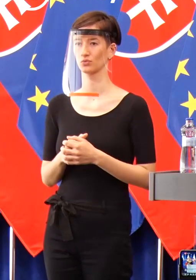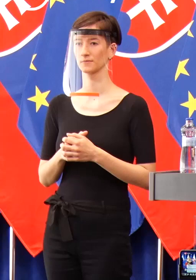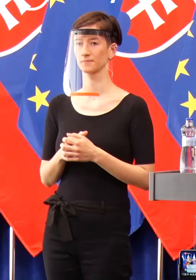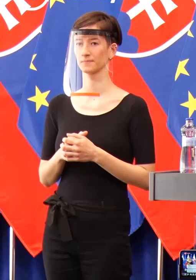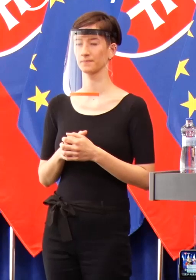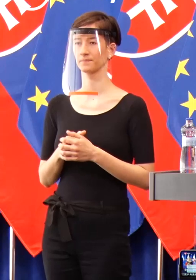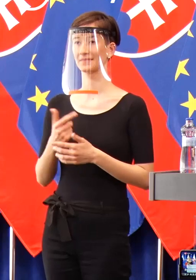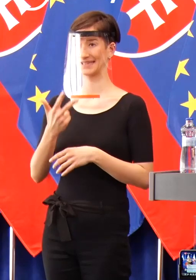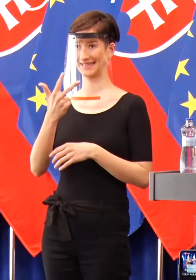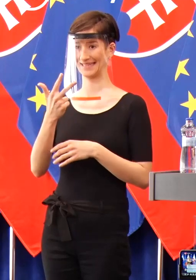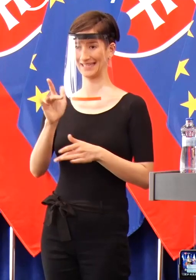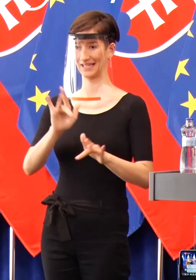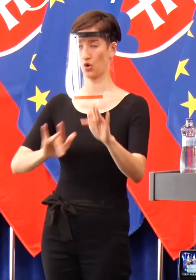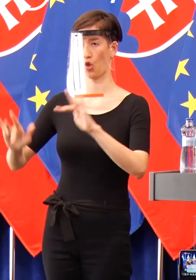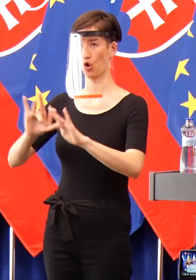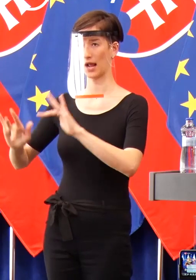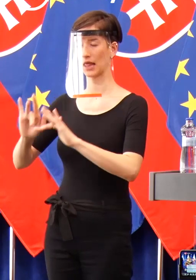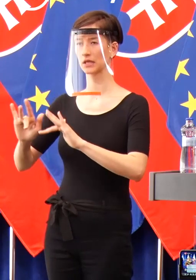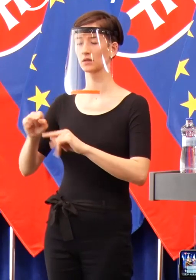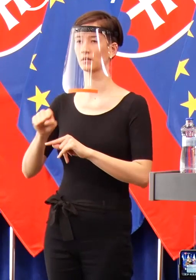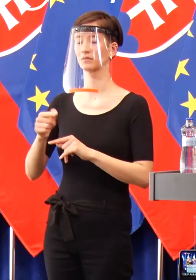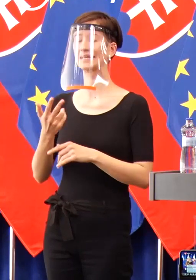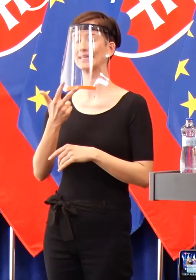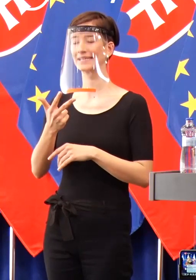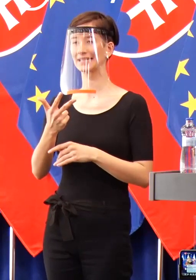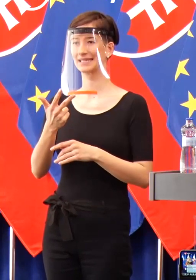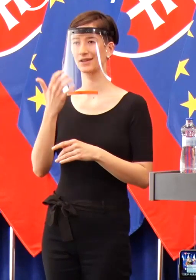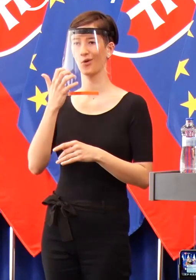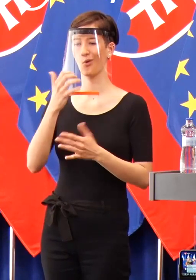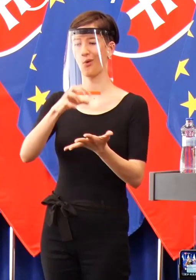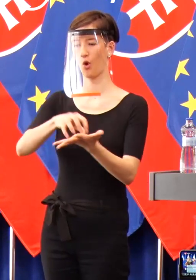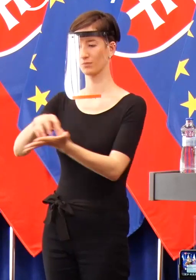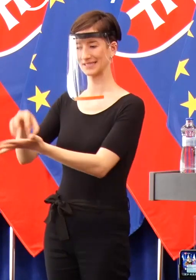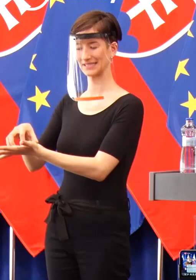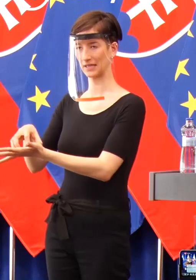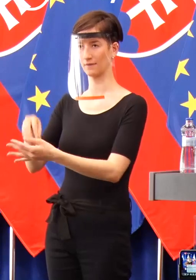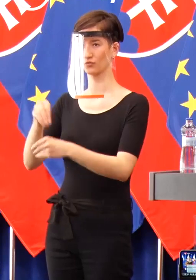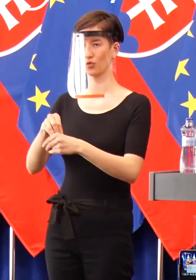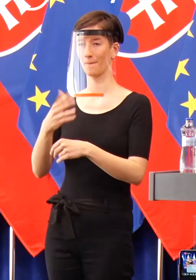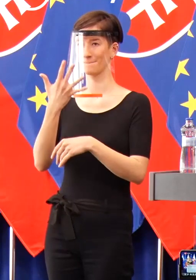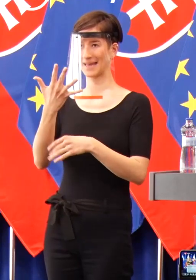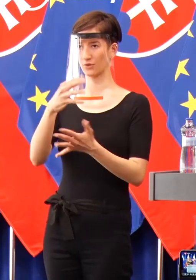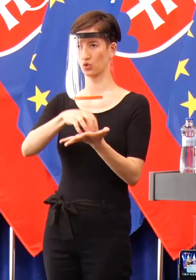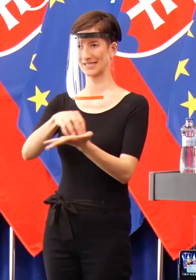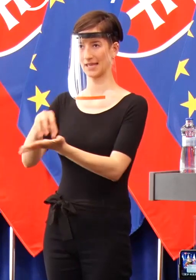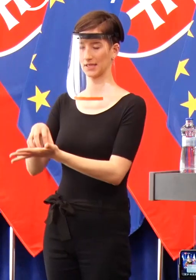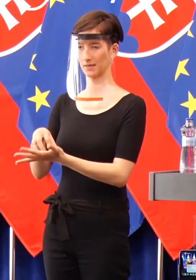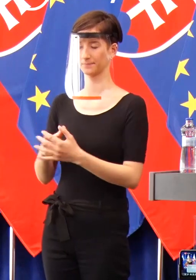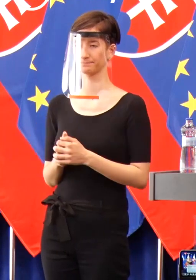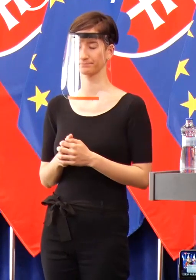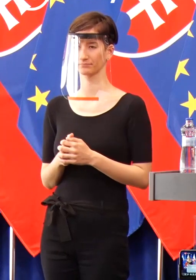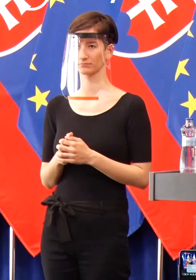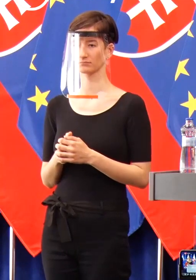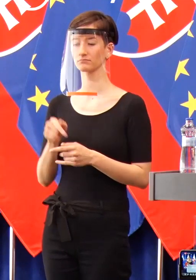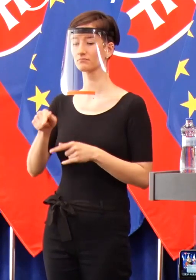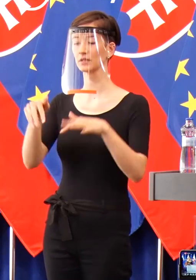V tých troch lokalitách máme 5 lokalít, teda v tých troch obciach máme 5 osad, v ktorých teda títo ľudia žijú. Sú